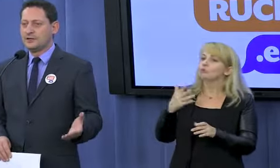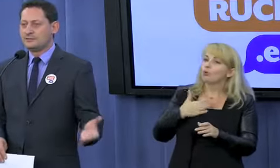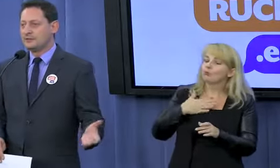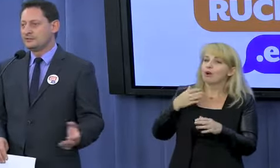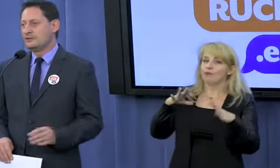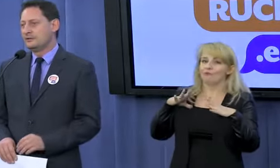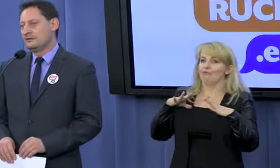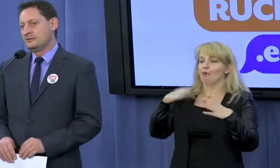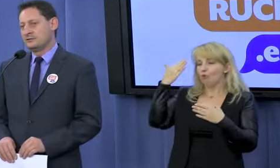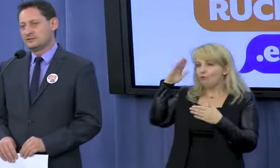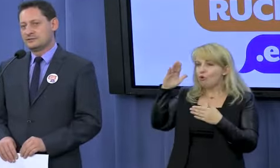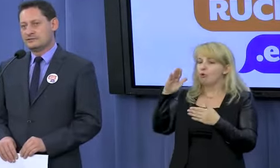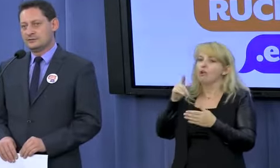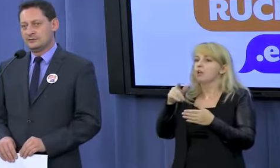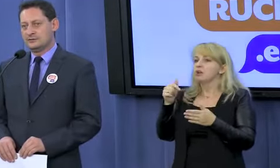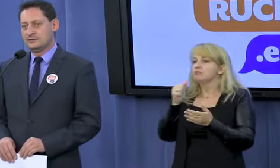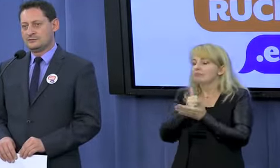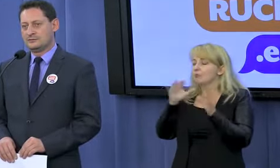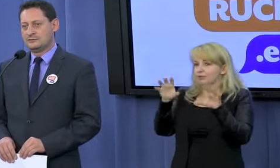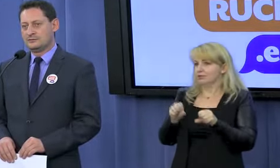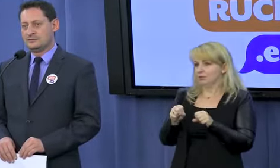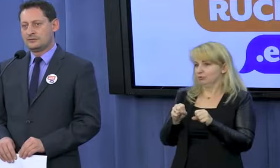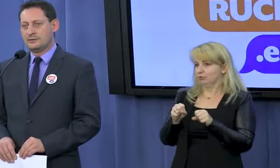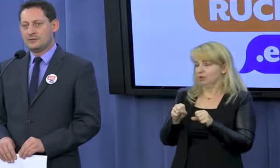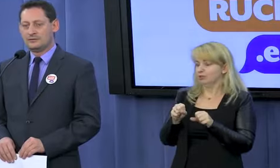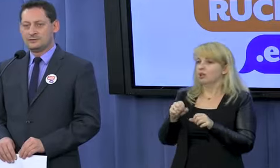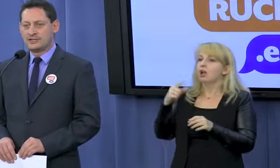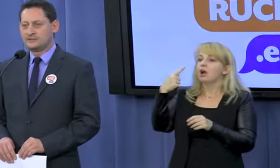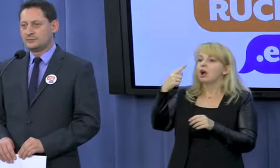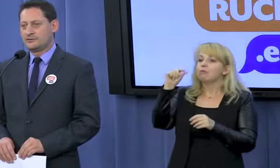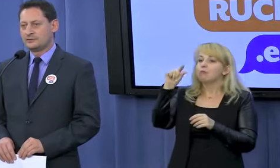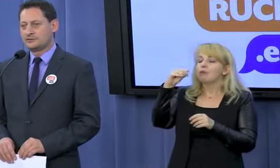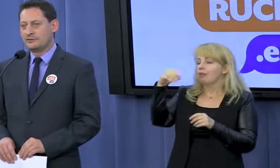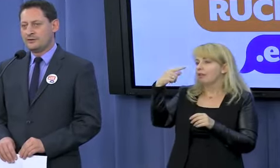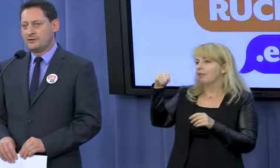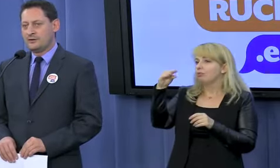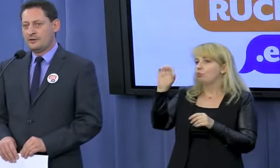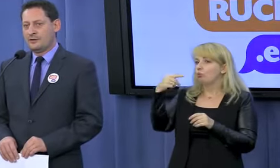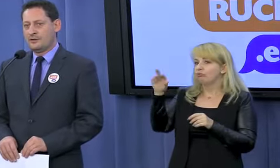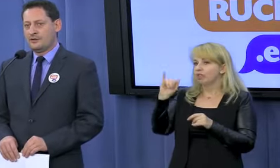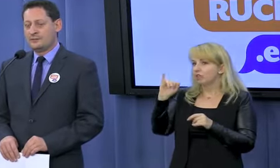jest, była i będzie. W związku z tym trzeba to zaakceptować.